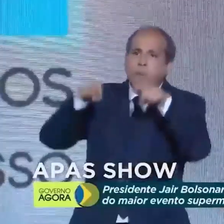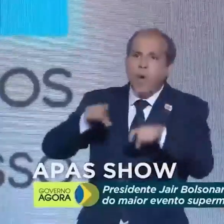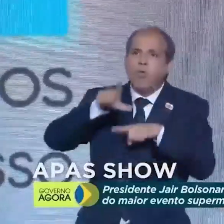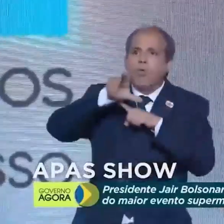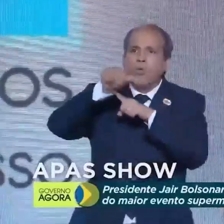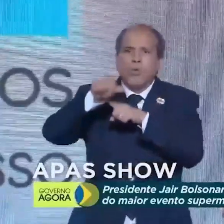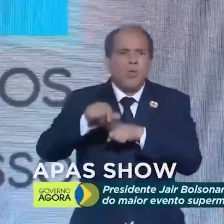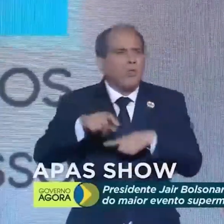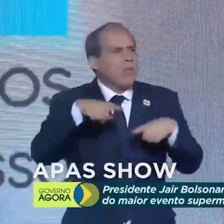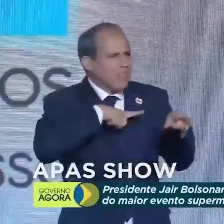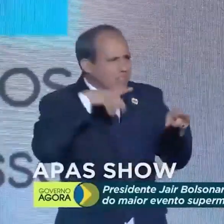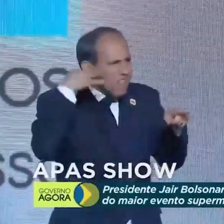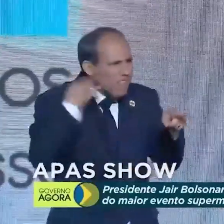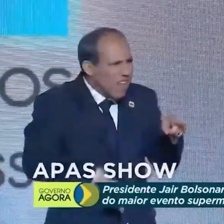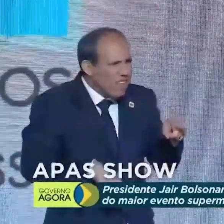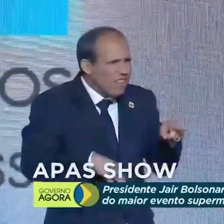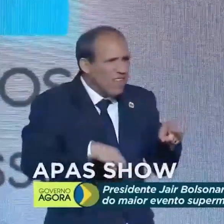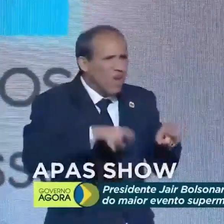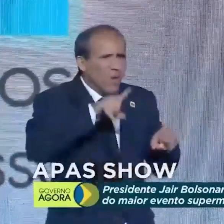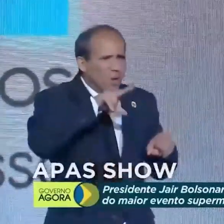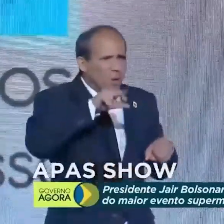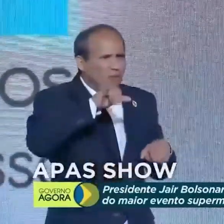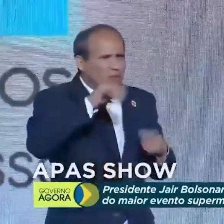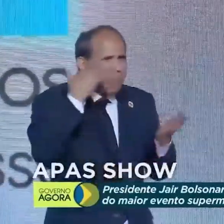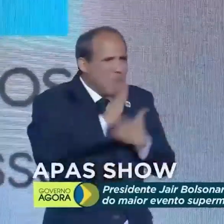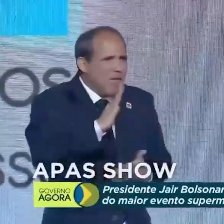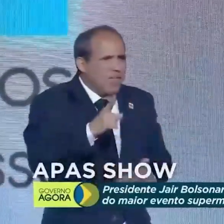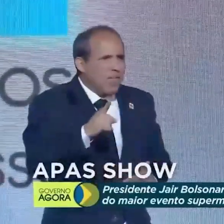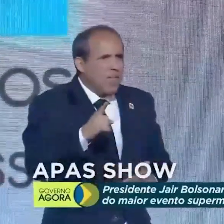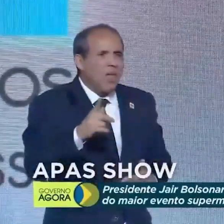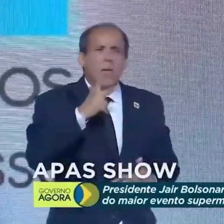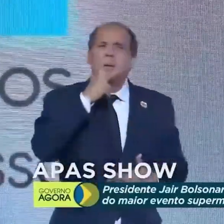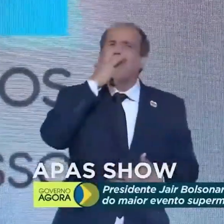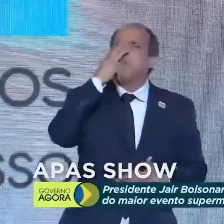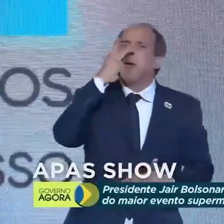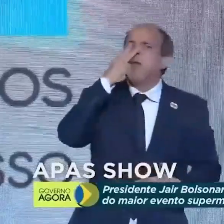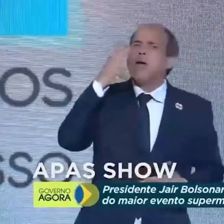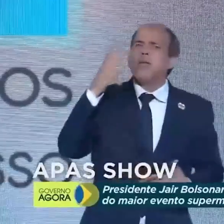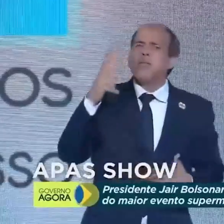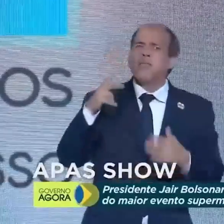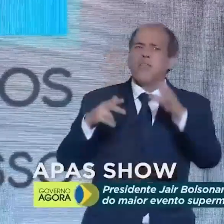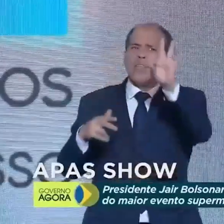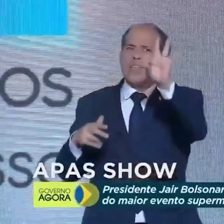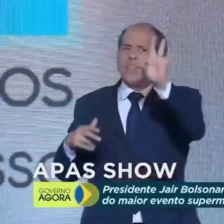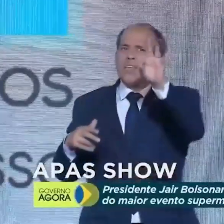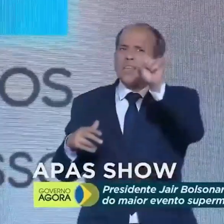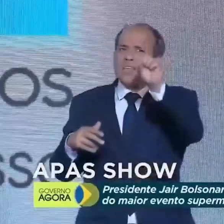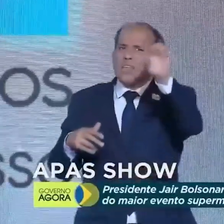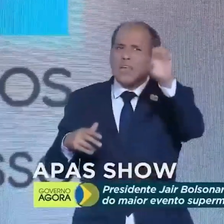Quem está dando essa certeza para ele? Eu acho que não é o nosso inexpugnável TSE.